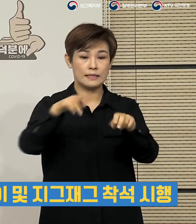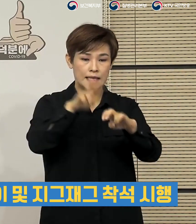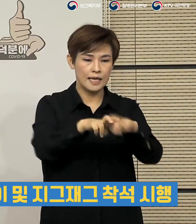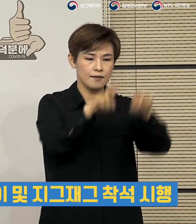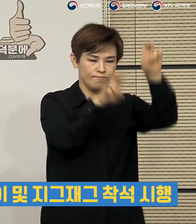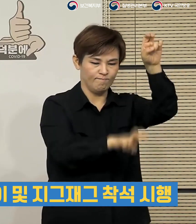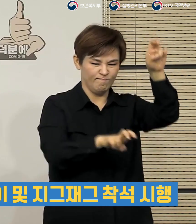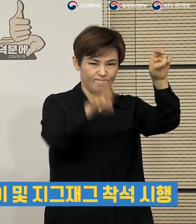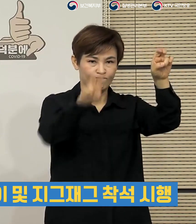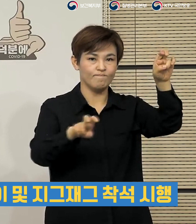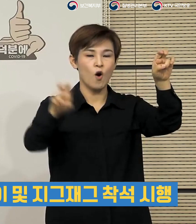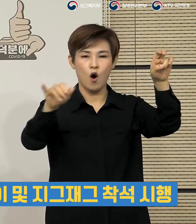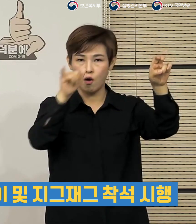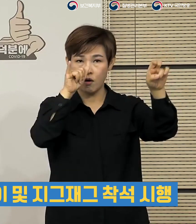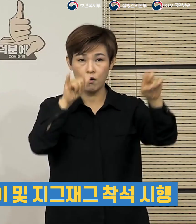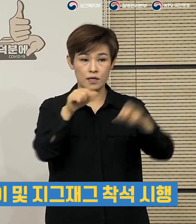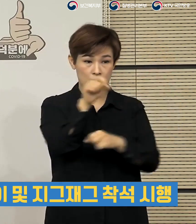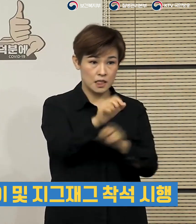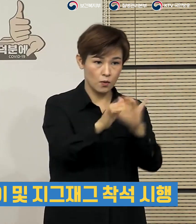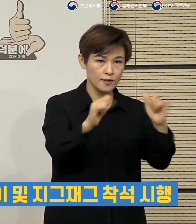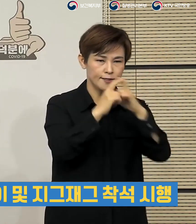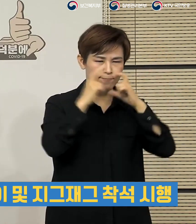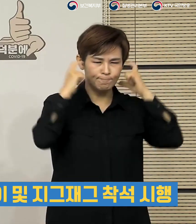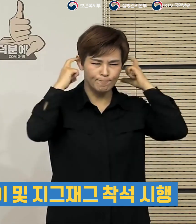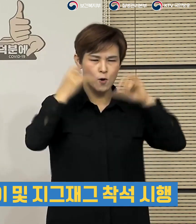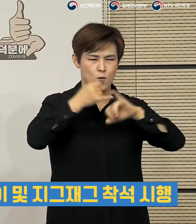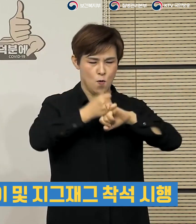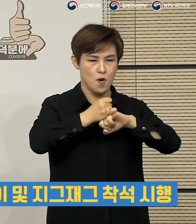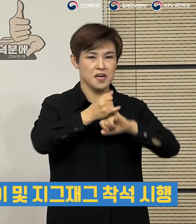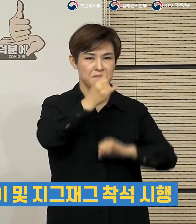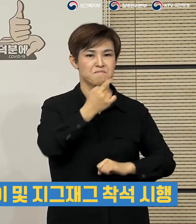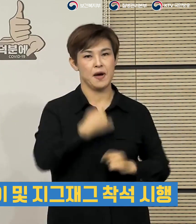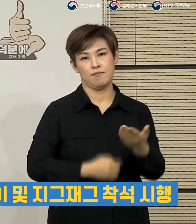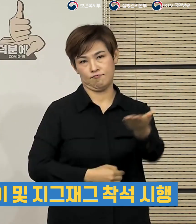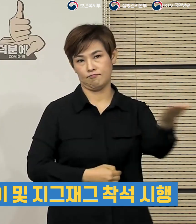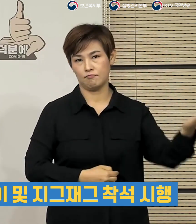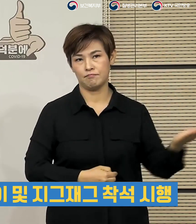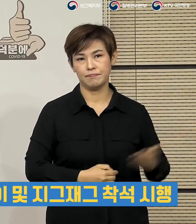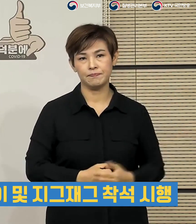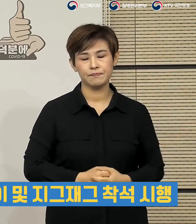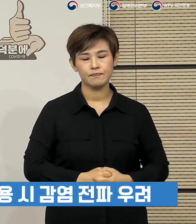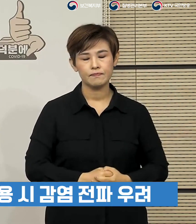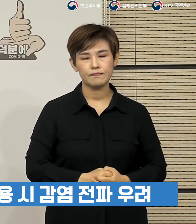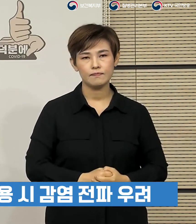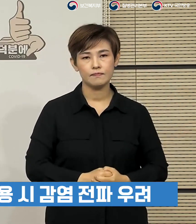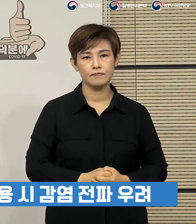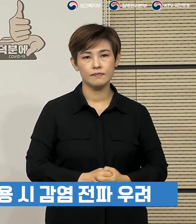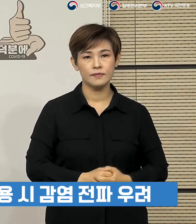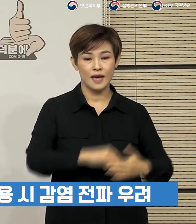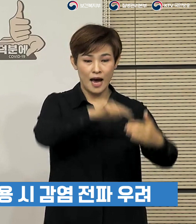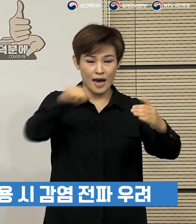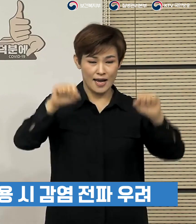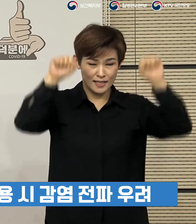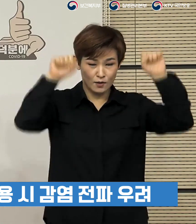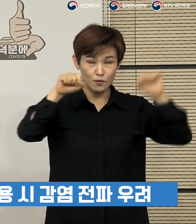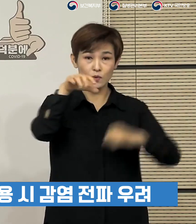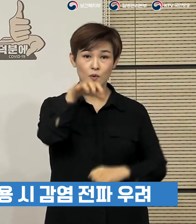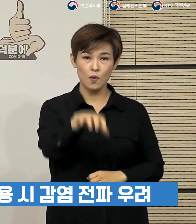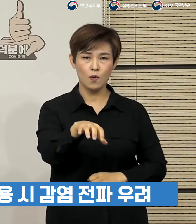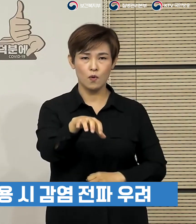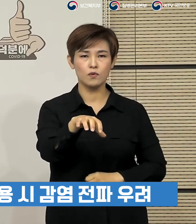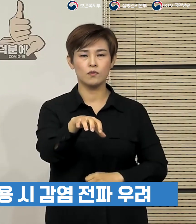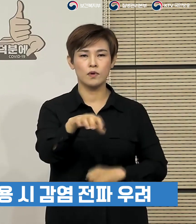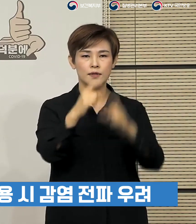종사자들도 철저히 마스크를 착용하였습니다. 실내 체육시설도